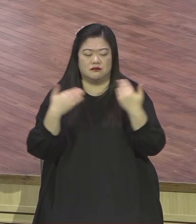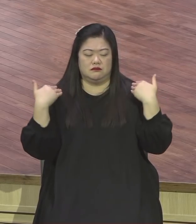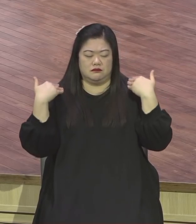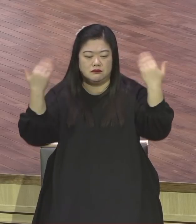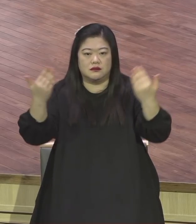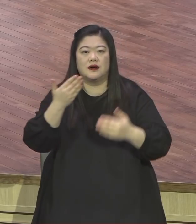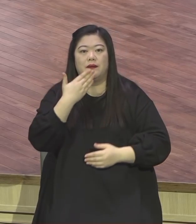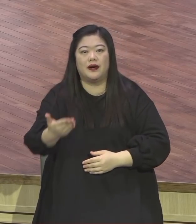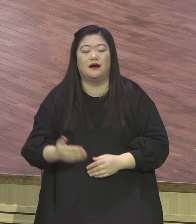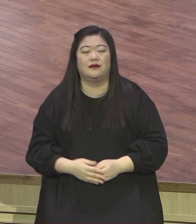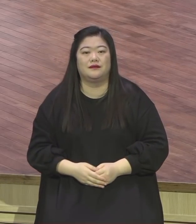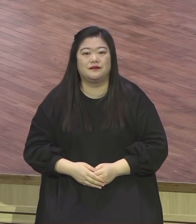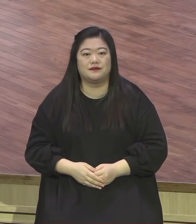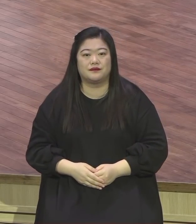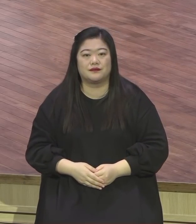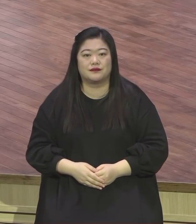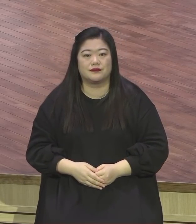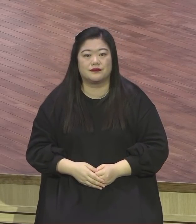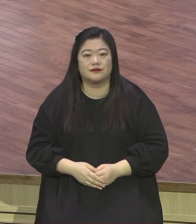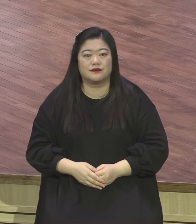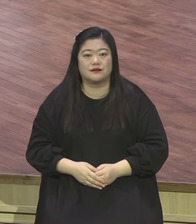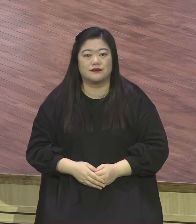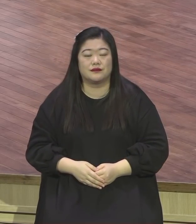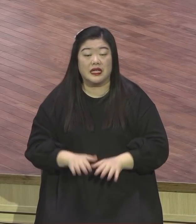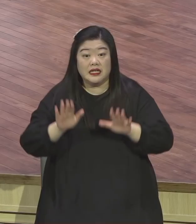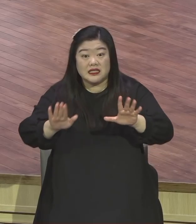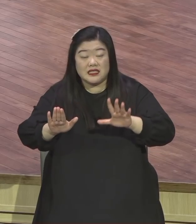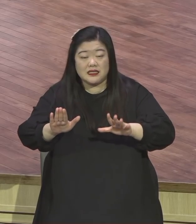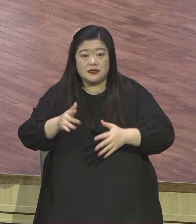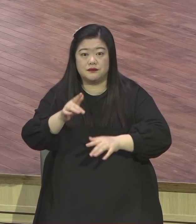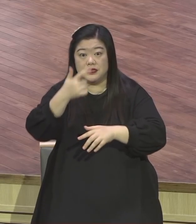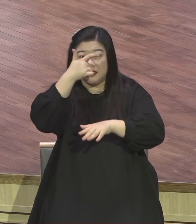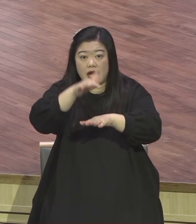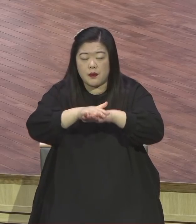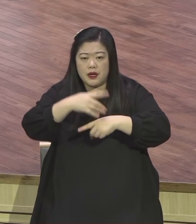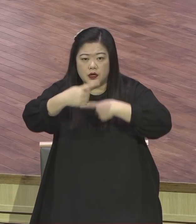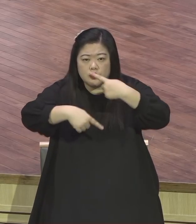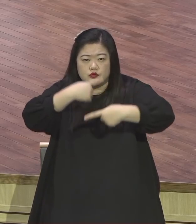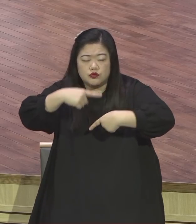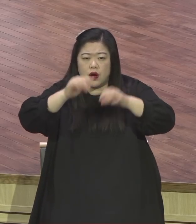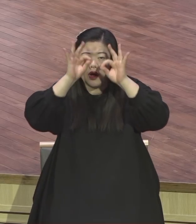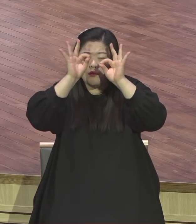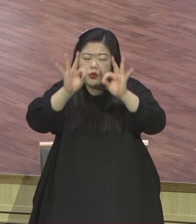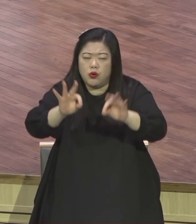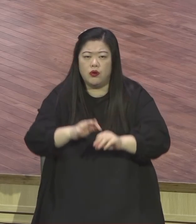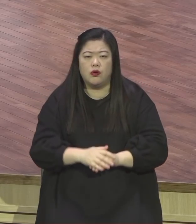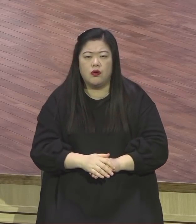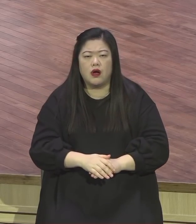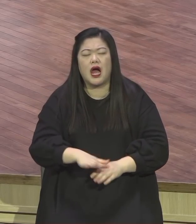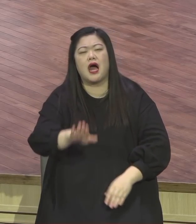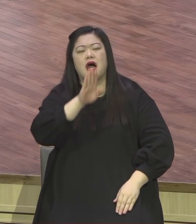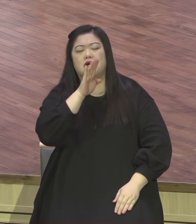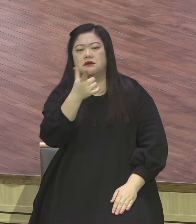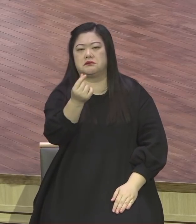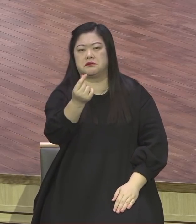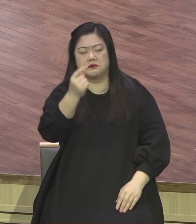여러분 지금 말씀을 듣고 그 영적 의미를 깨닫는다는 것이 얼마나 큰 축구인지 몰라요. 말씀이 깨달아졌다.